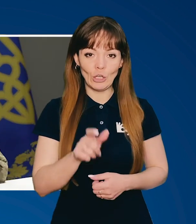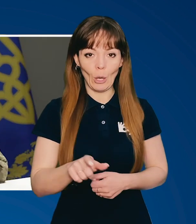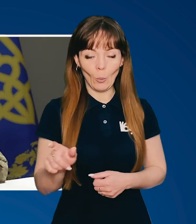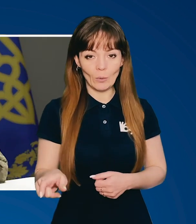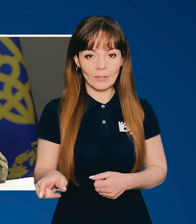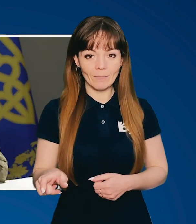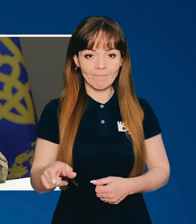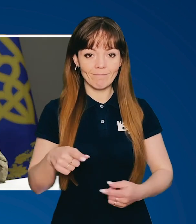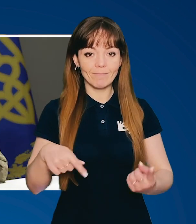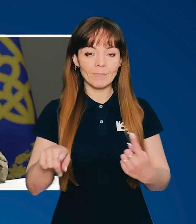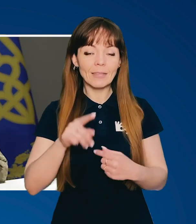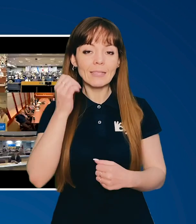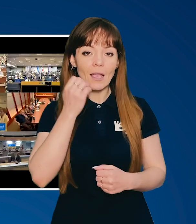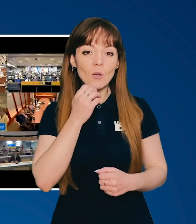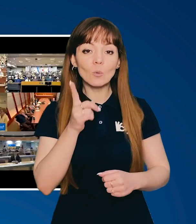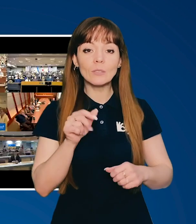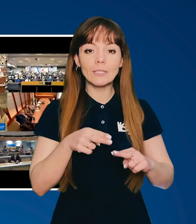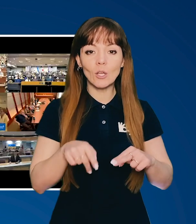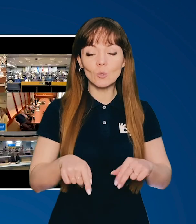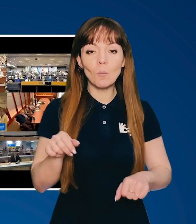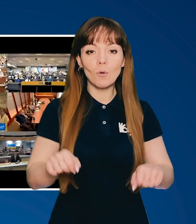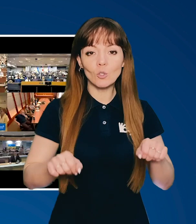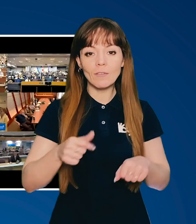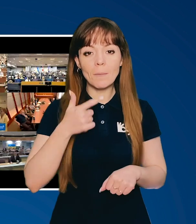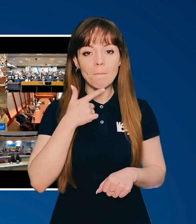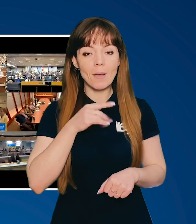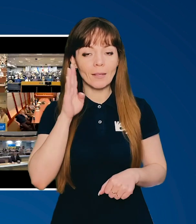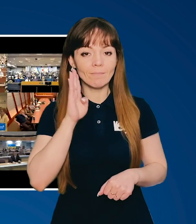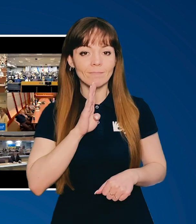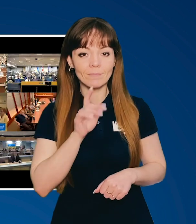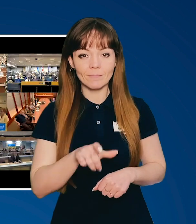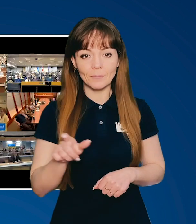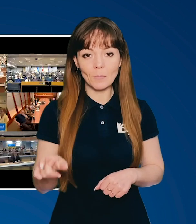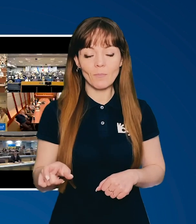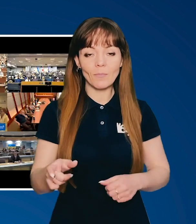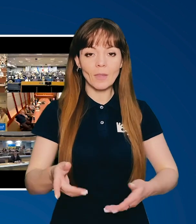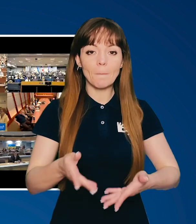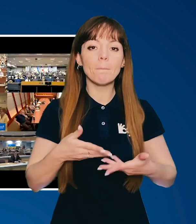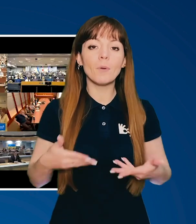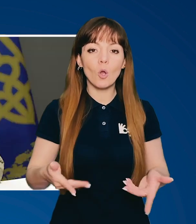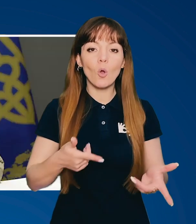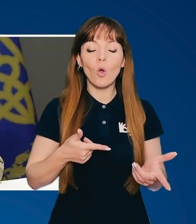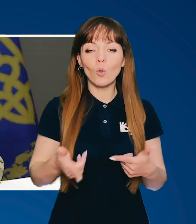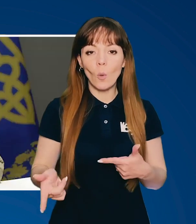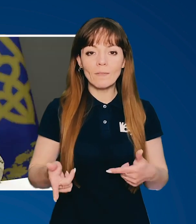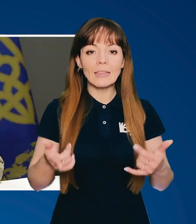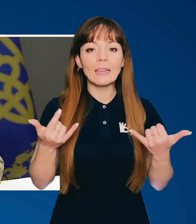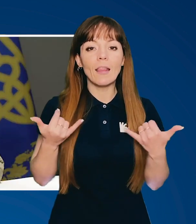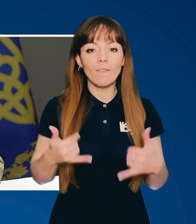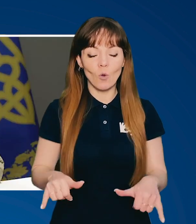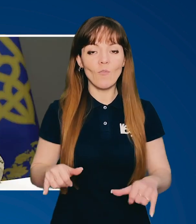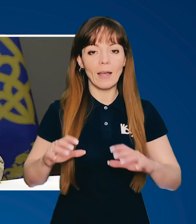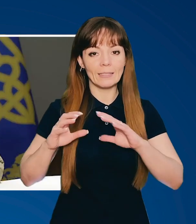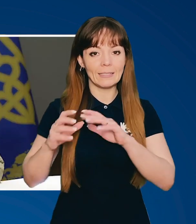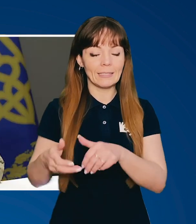люди. Дякую за цю можливість, пані та панове. Ми готові дивувати світ.